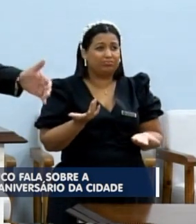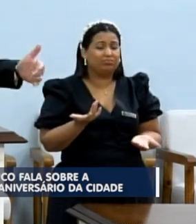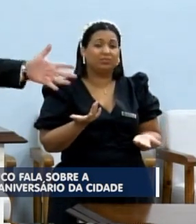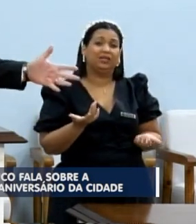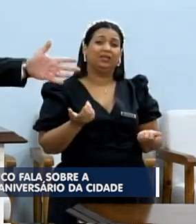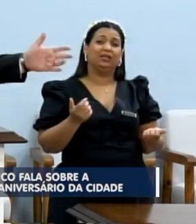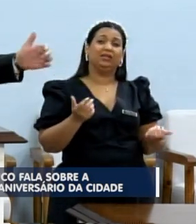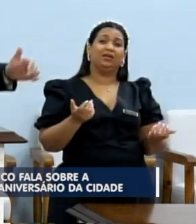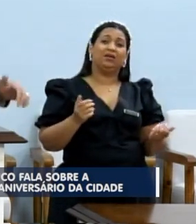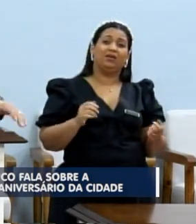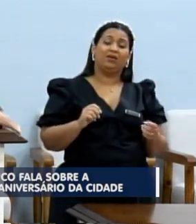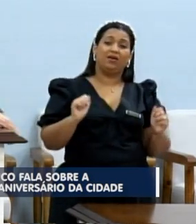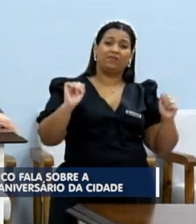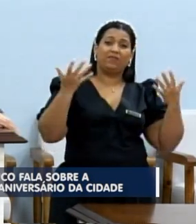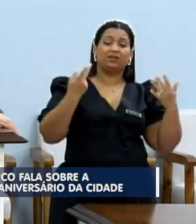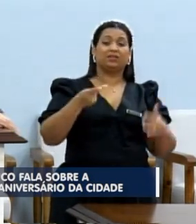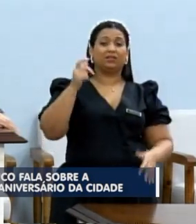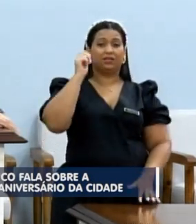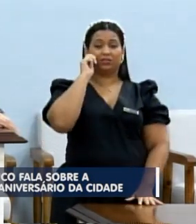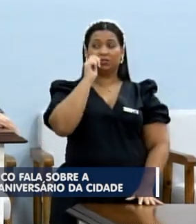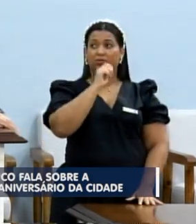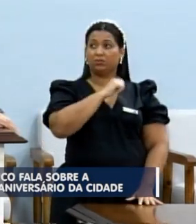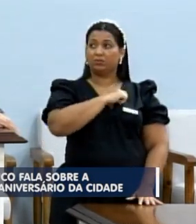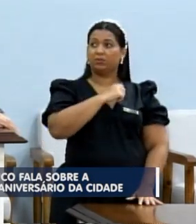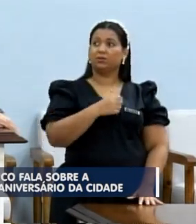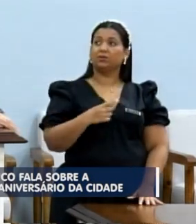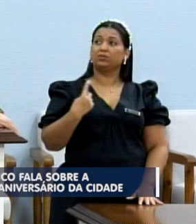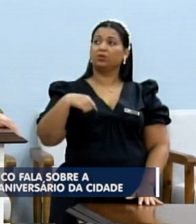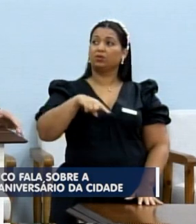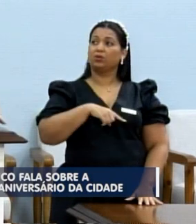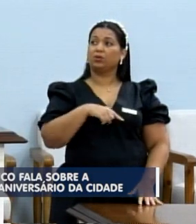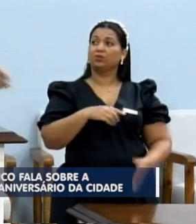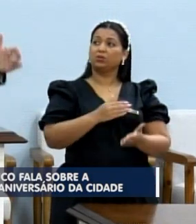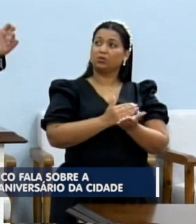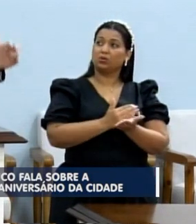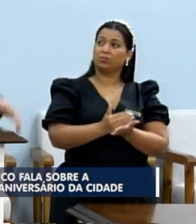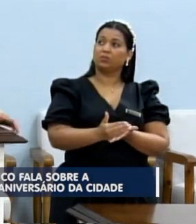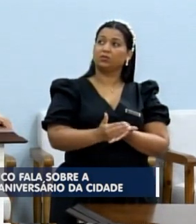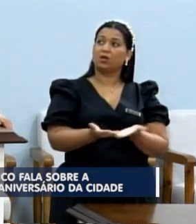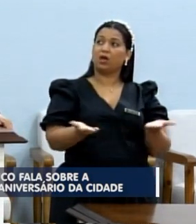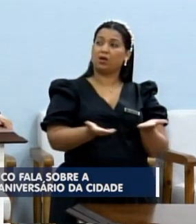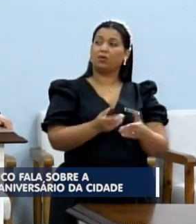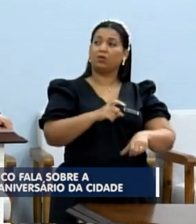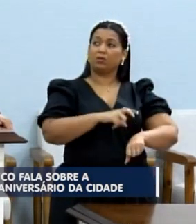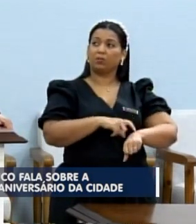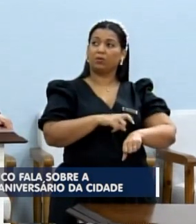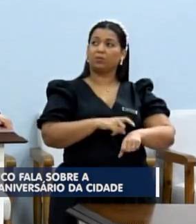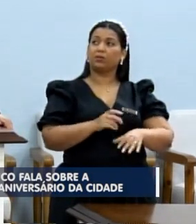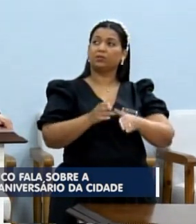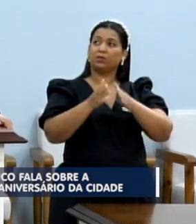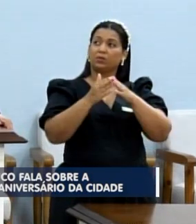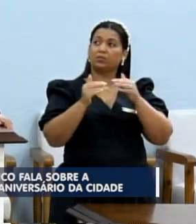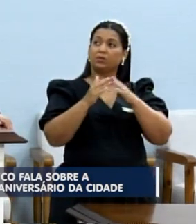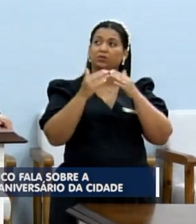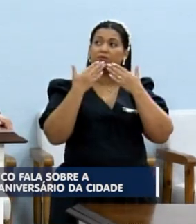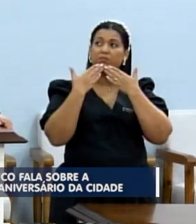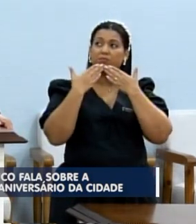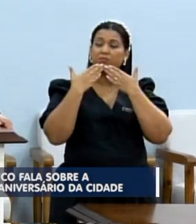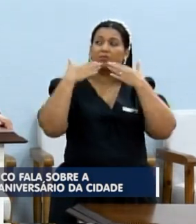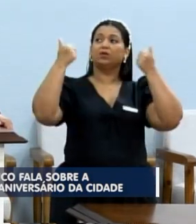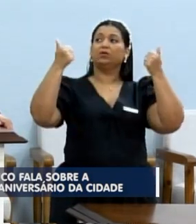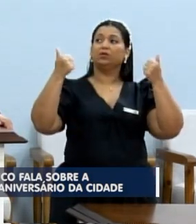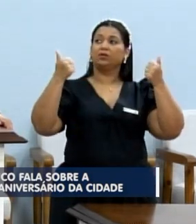comemoração desse aniversário de São José do Rio Preto, nós começamos aqui, partir desse momento, reivindicar melhorias